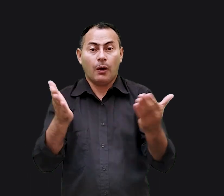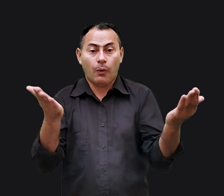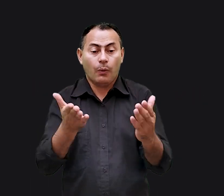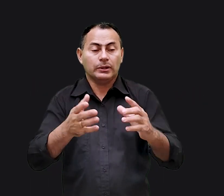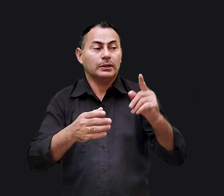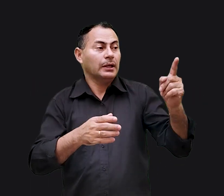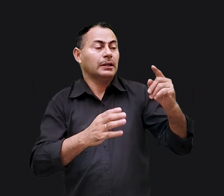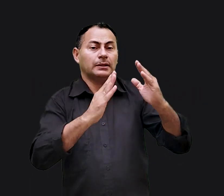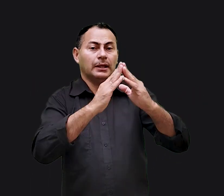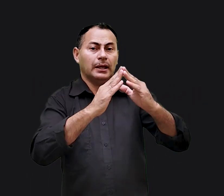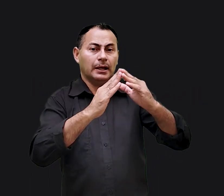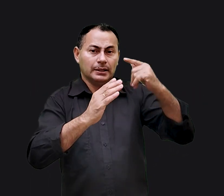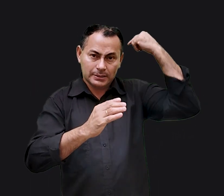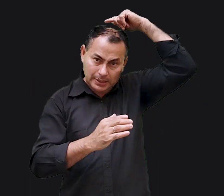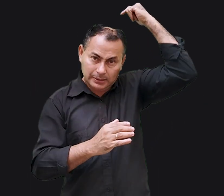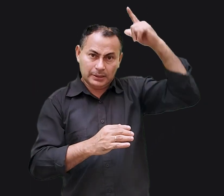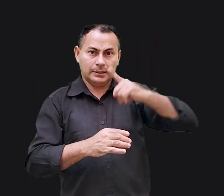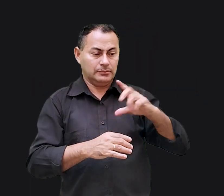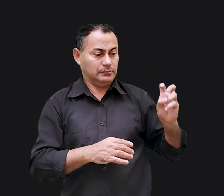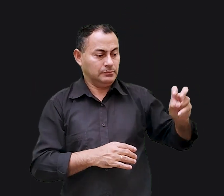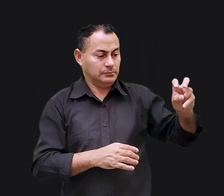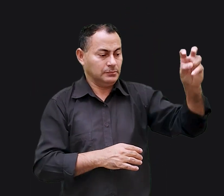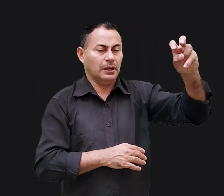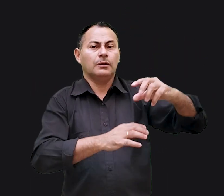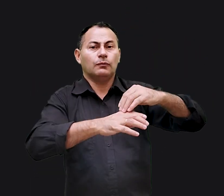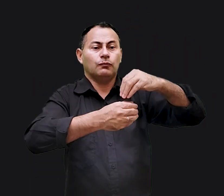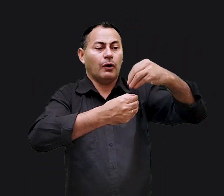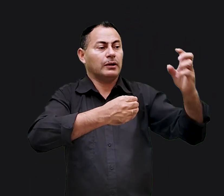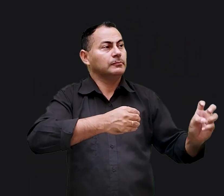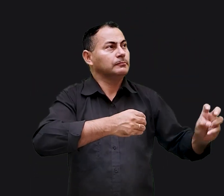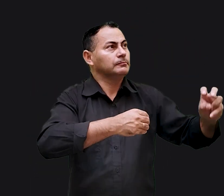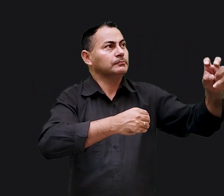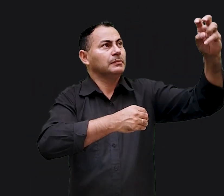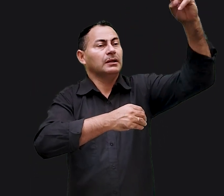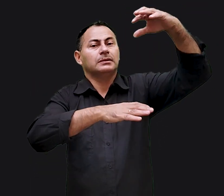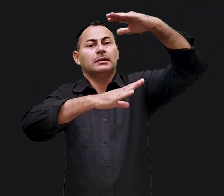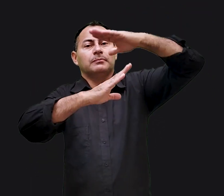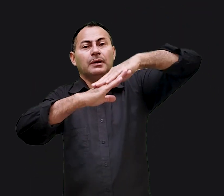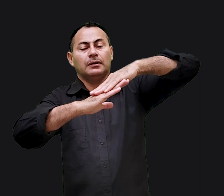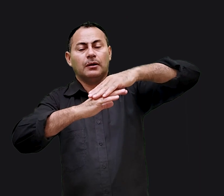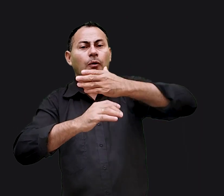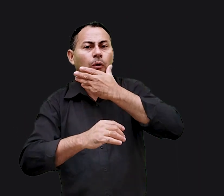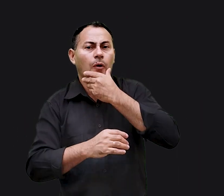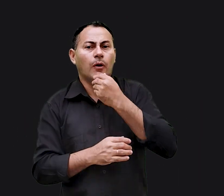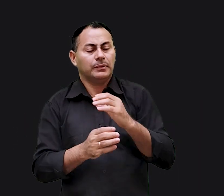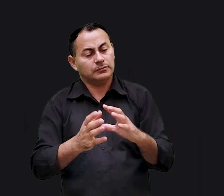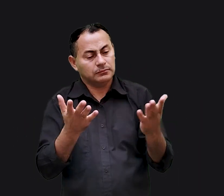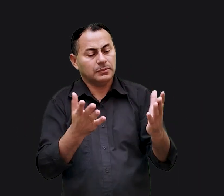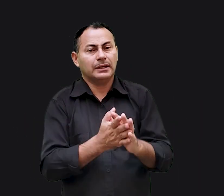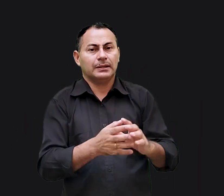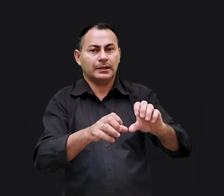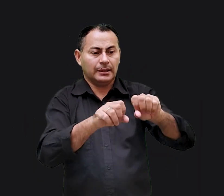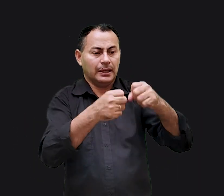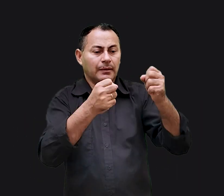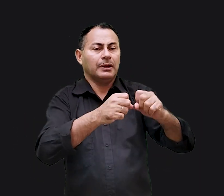Até hoje, na Terra Santa, as casas possuem escadas do lado de fora que levam ao telhado. Aqueles homens literalmente